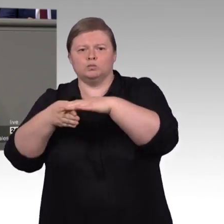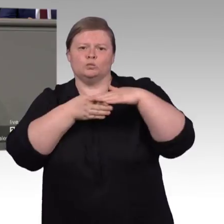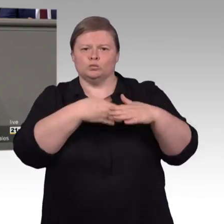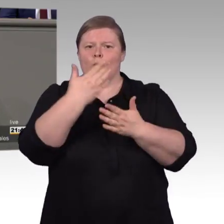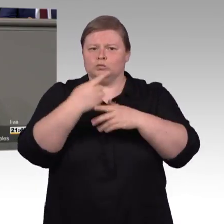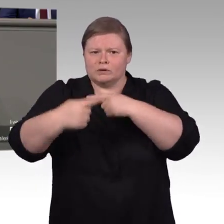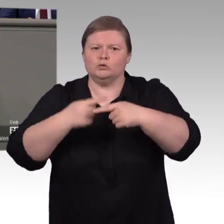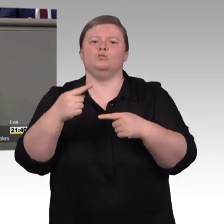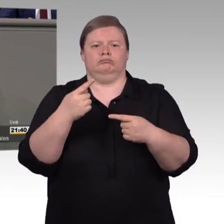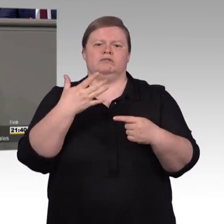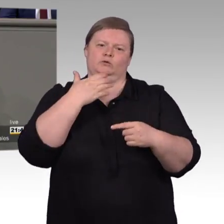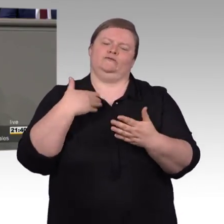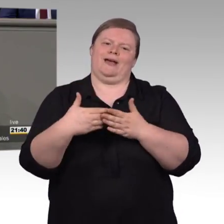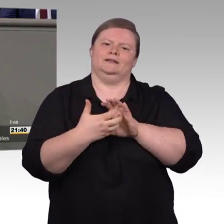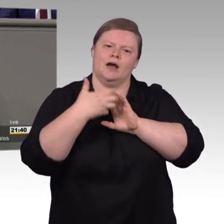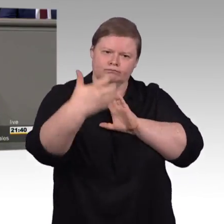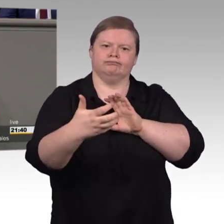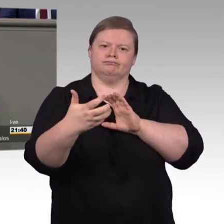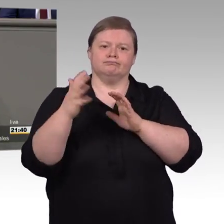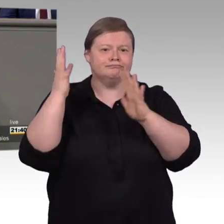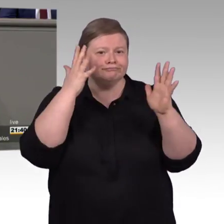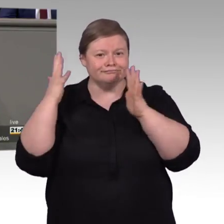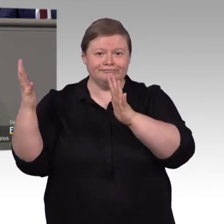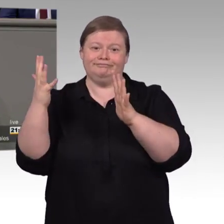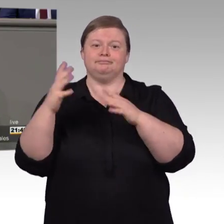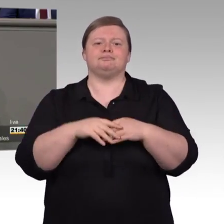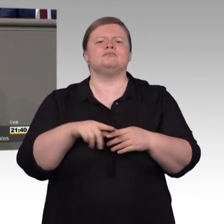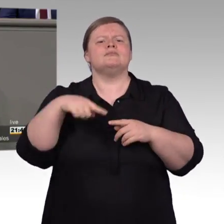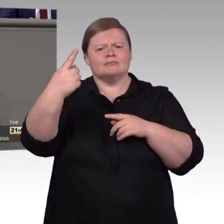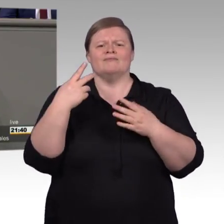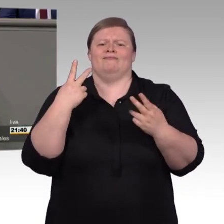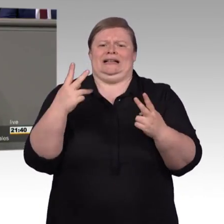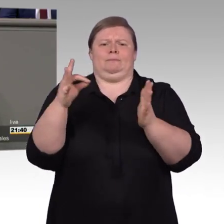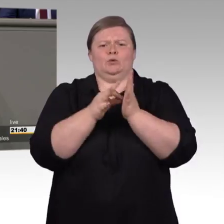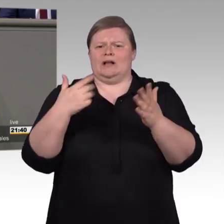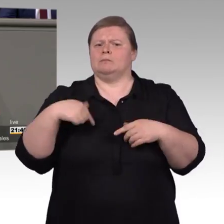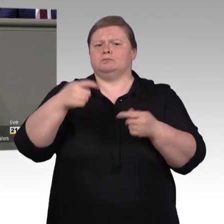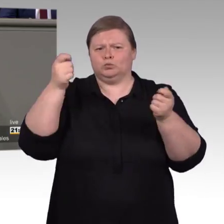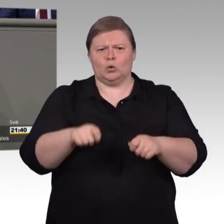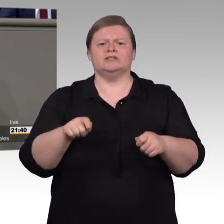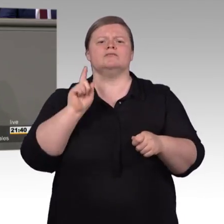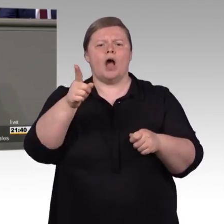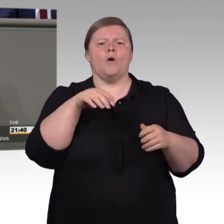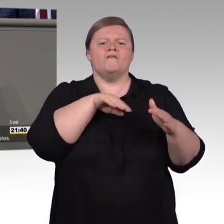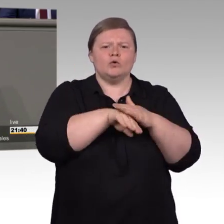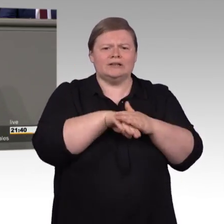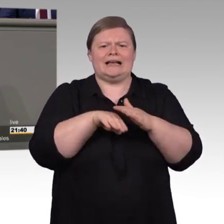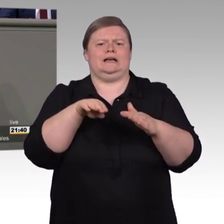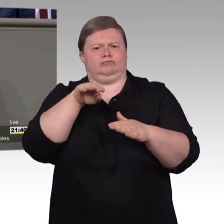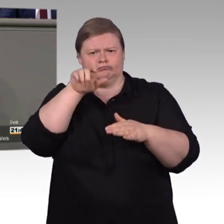erstmals oder früher unterstützt werden können, um in Arbeit zu kommen oder in Ausbildung. Und auch diese Regelungen würden Ende dieses Jahres auslaufen. Sie